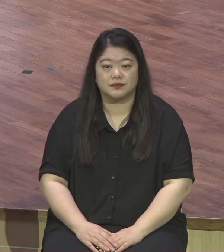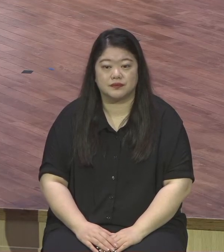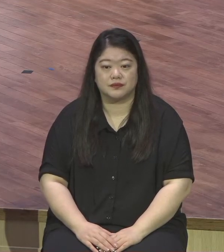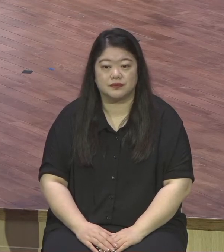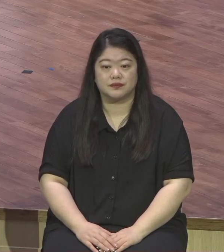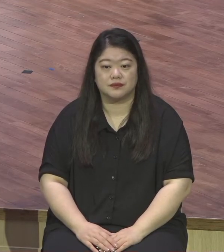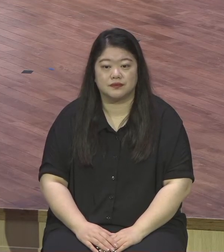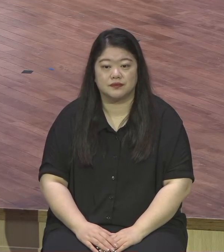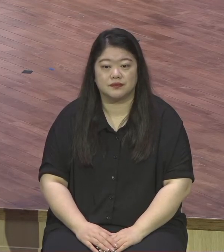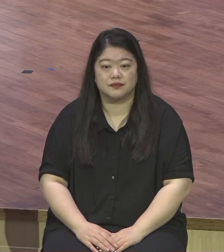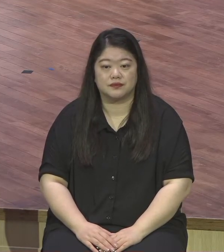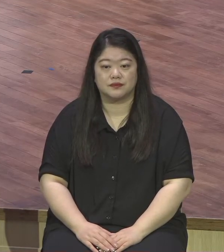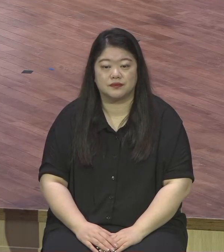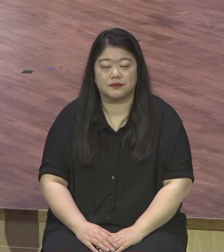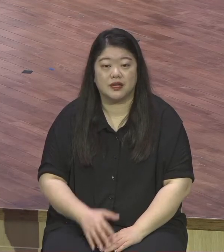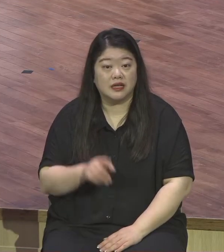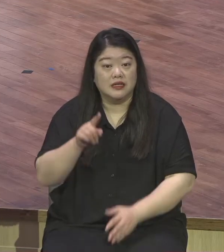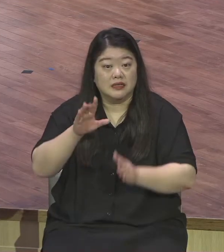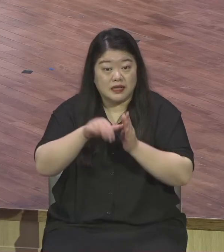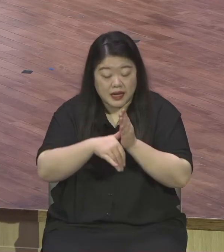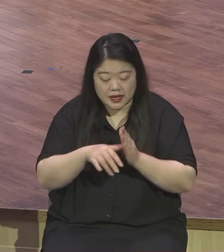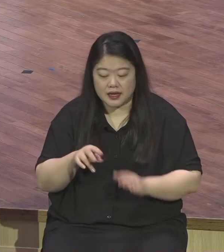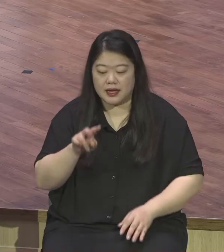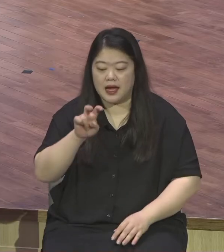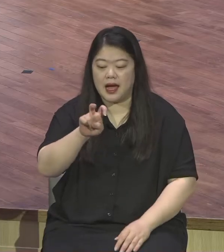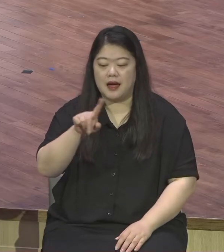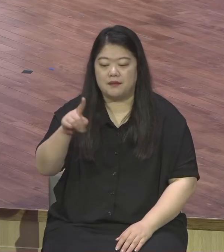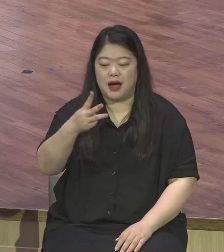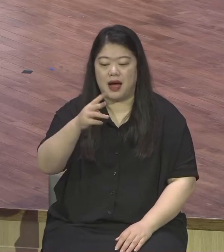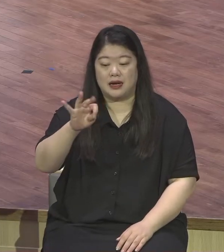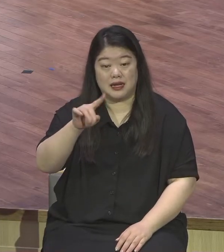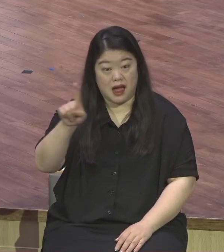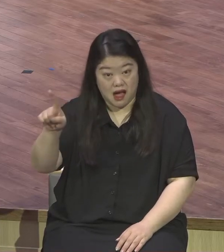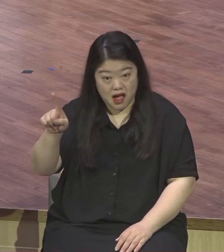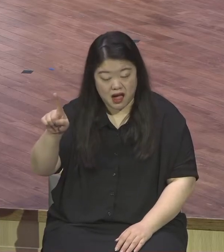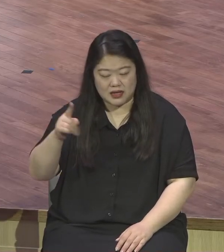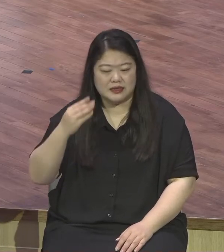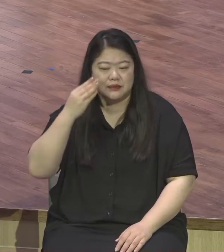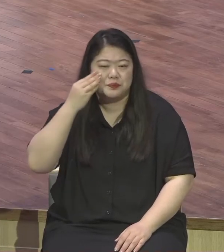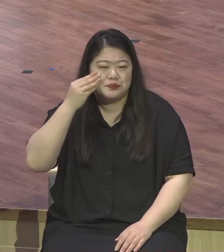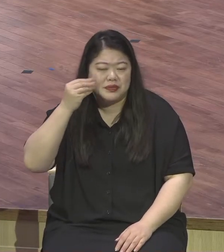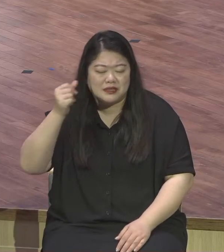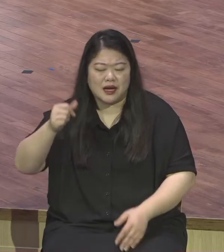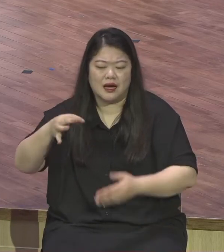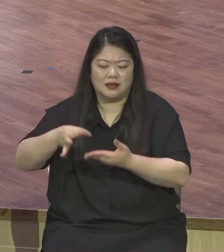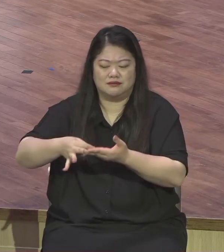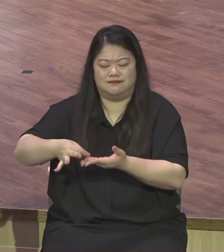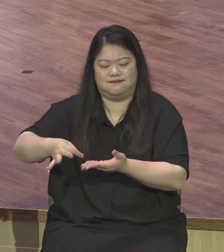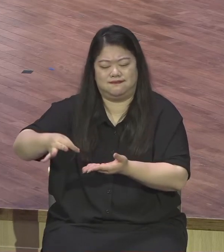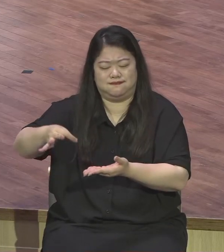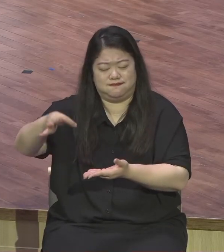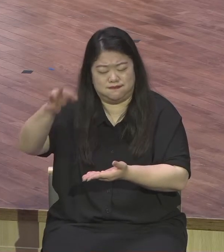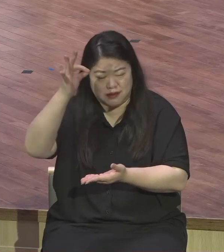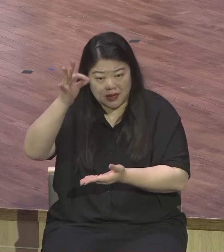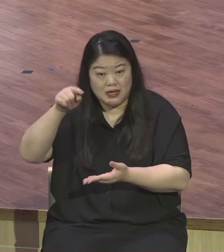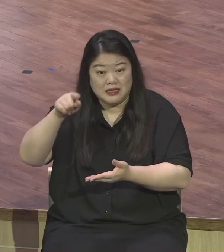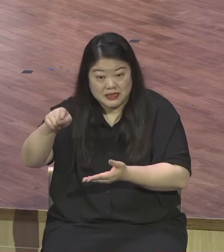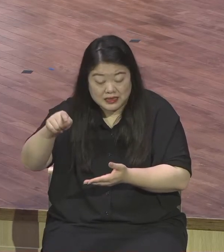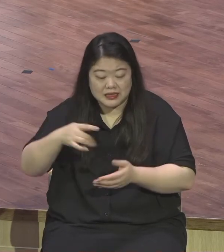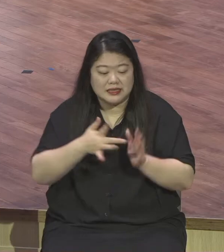값진 향유 한옥합을 그렇게 가지고 나와서 식사하시는 예수님의 머리에 붙습니다.